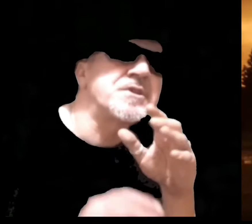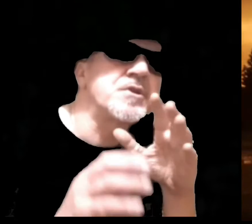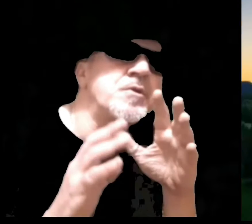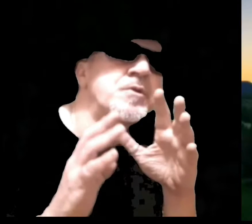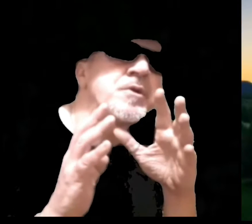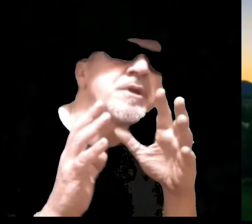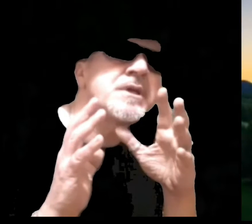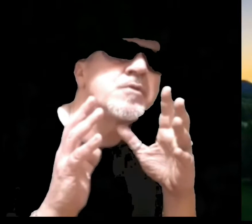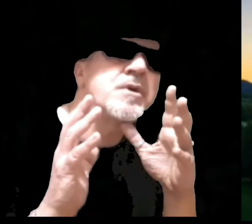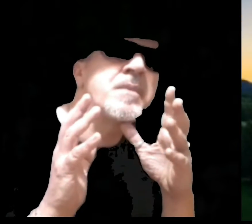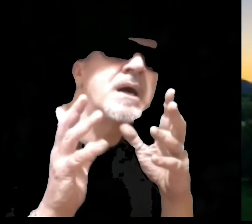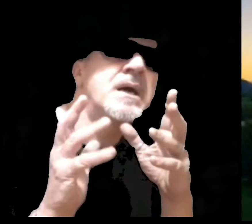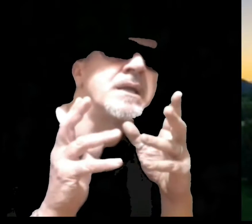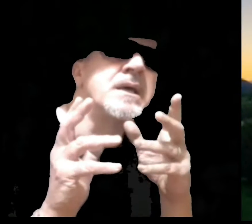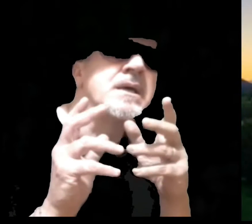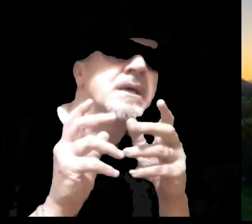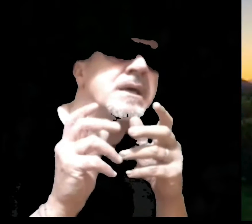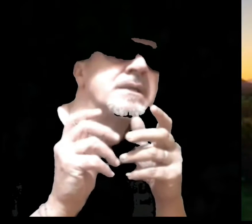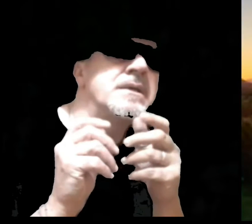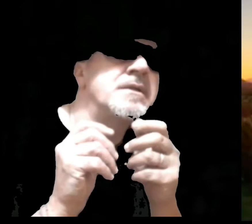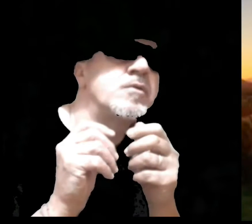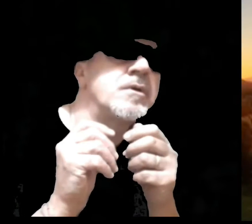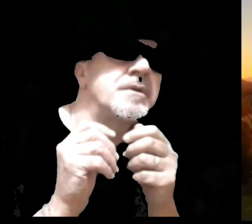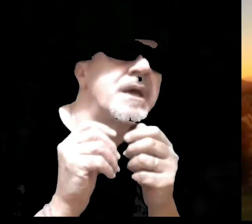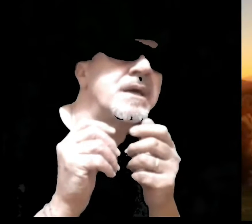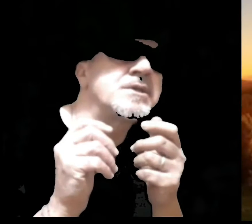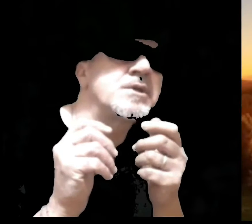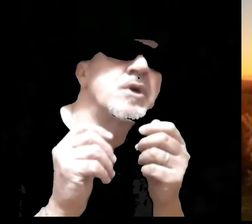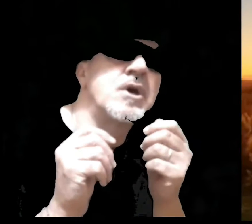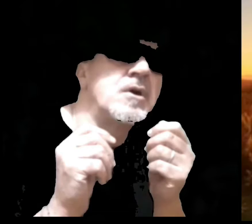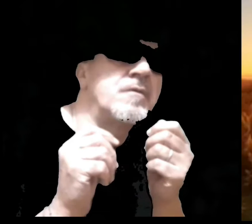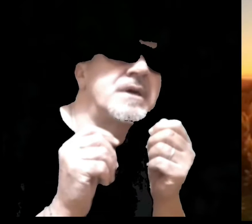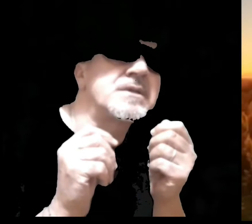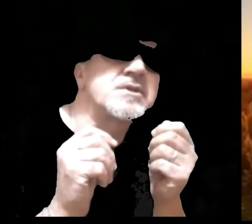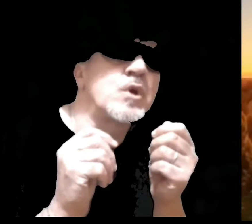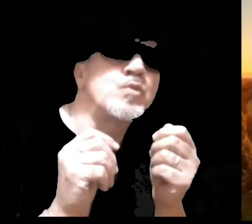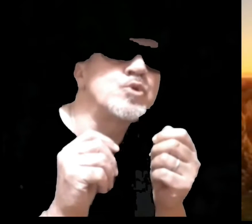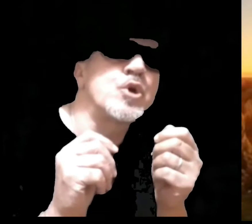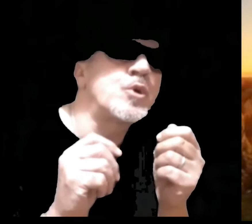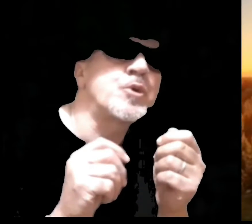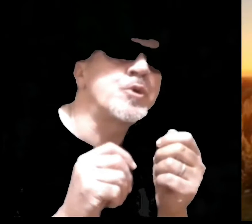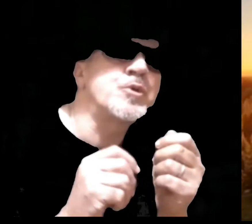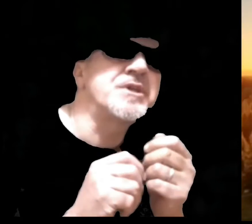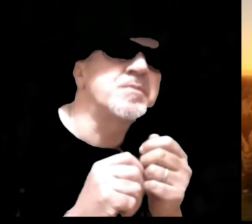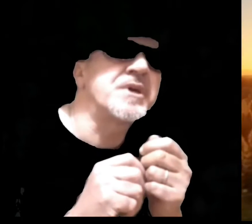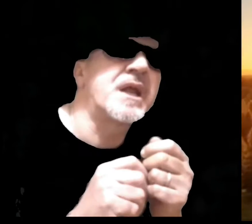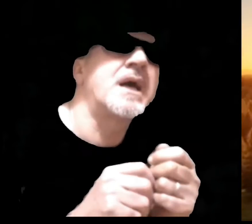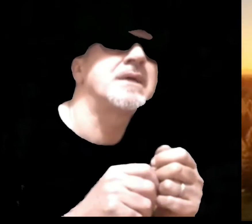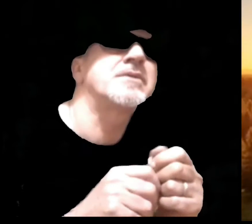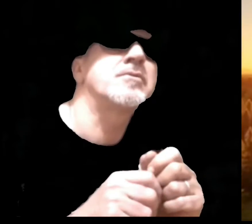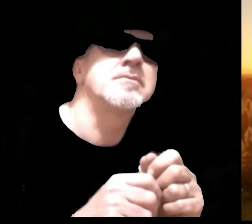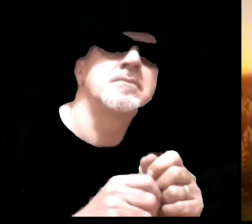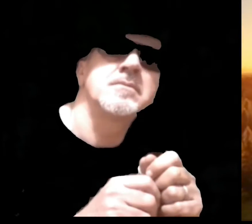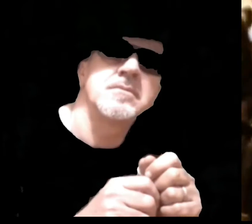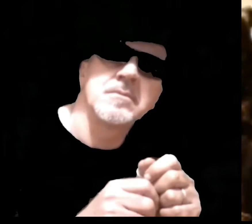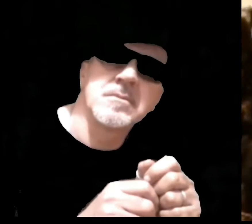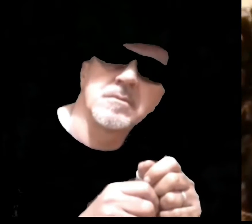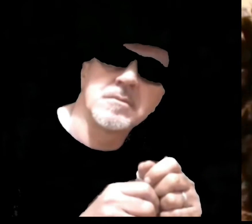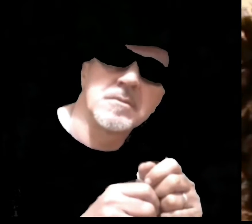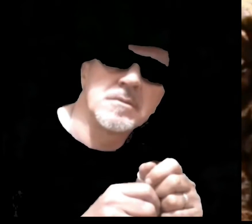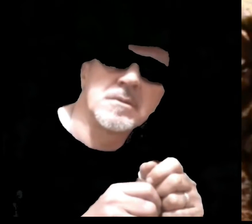dove sono le tue mani ed il tuo naso verso un giorno disperato,